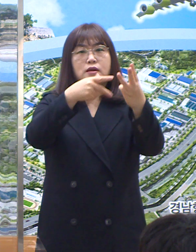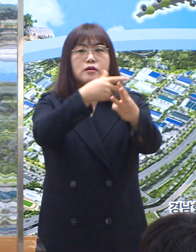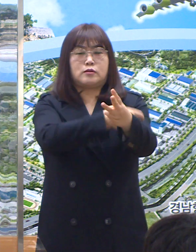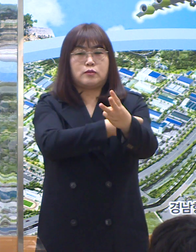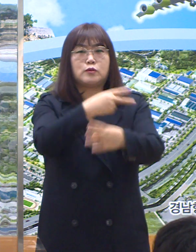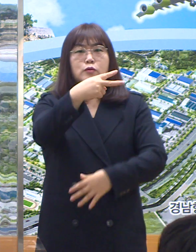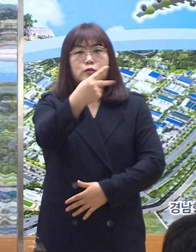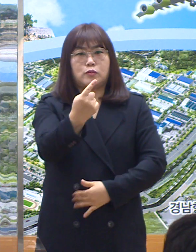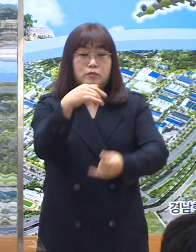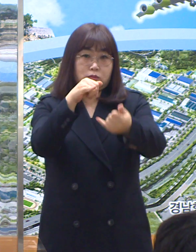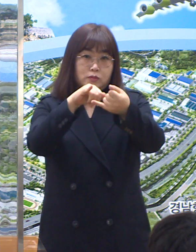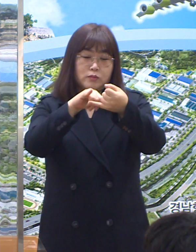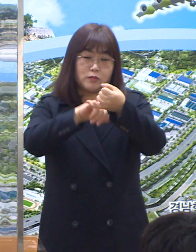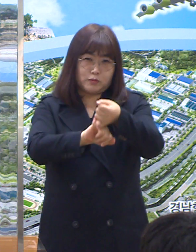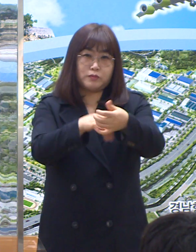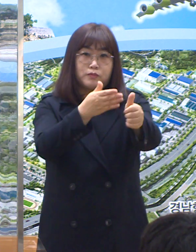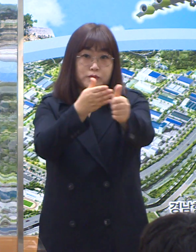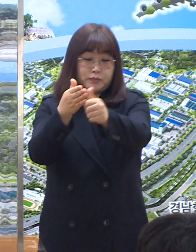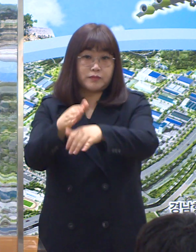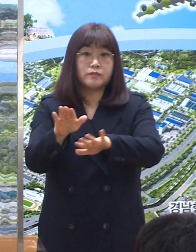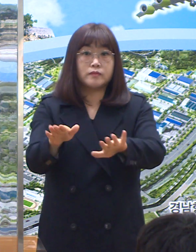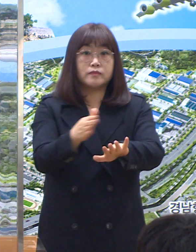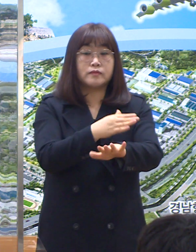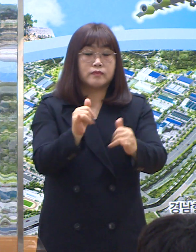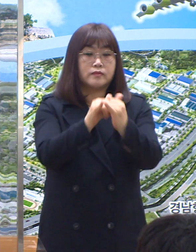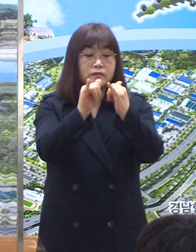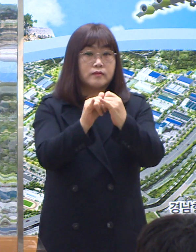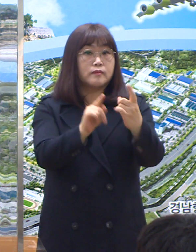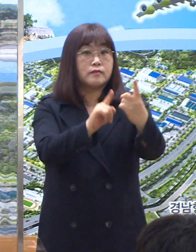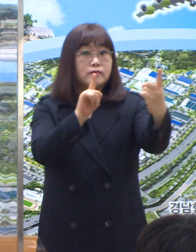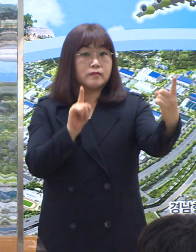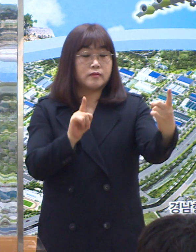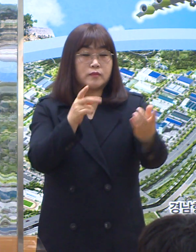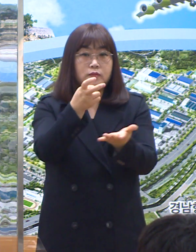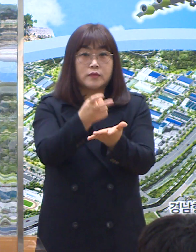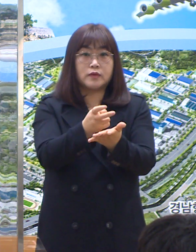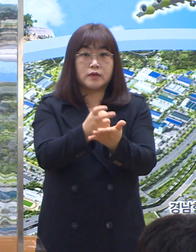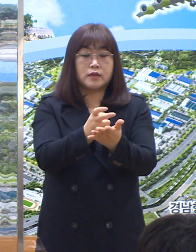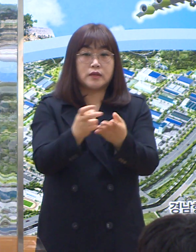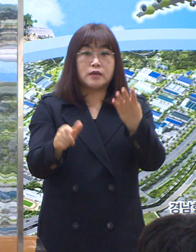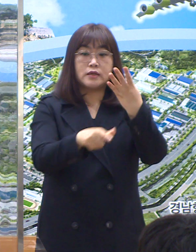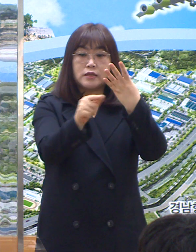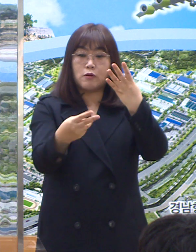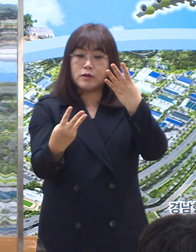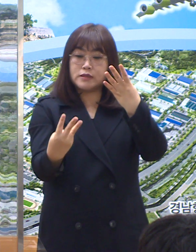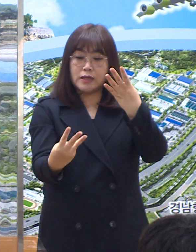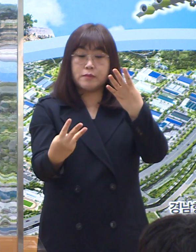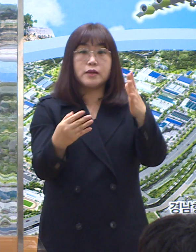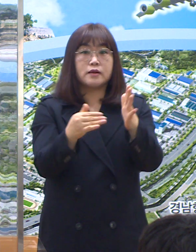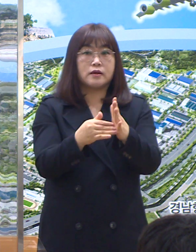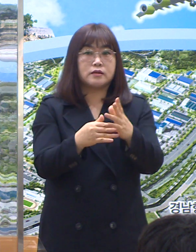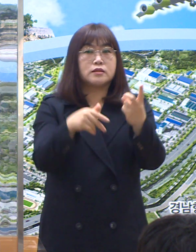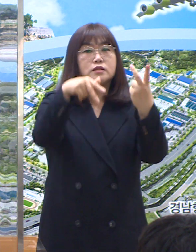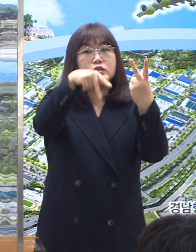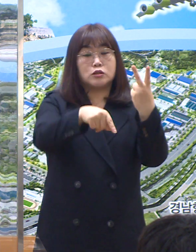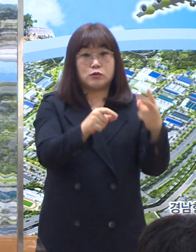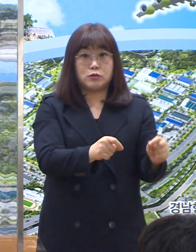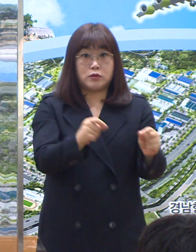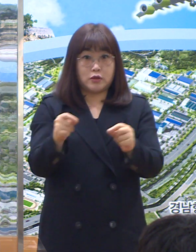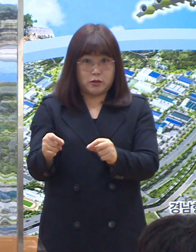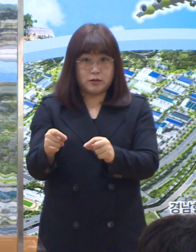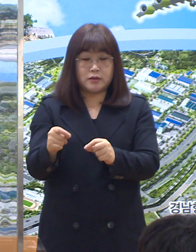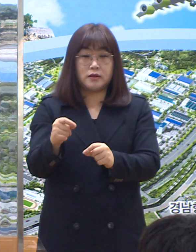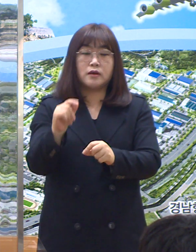바랍니다. 오늘부터 사회적 거리 두기 방역수칙이 다음달 3일까지 2주간 연장